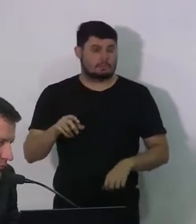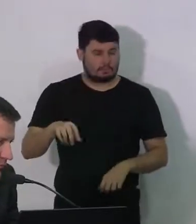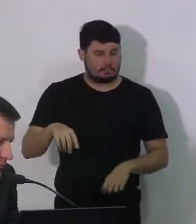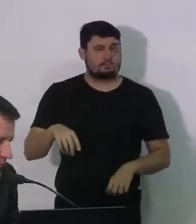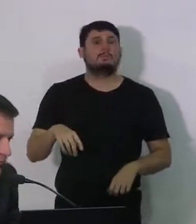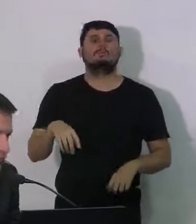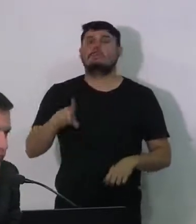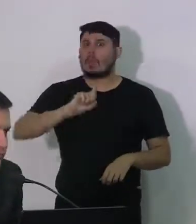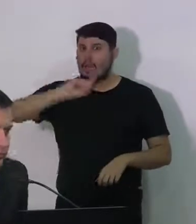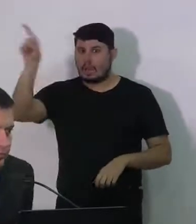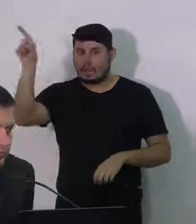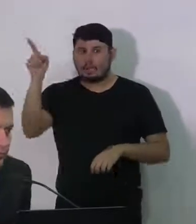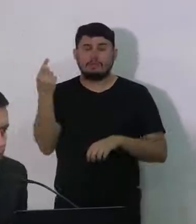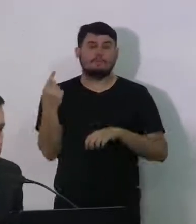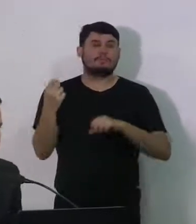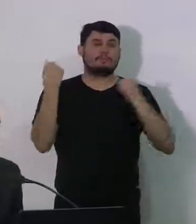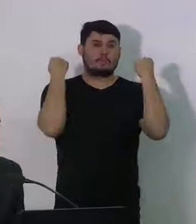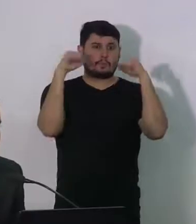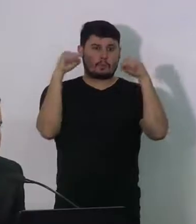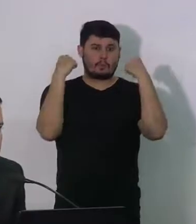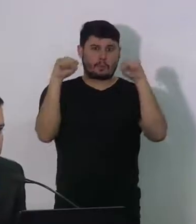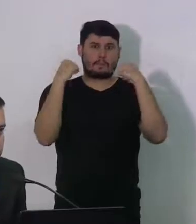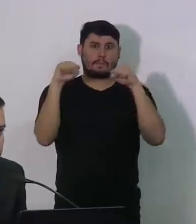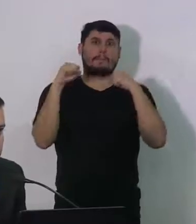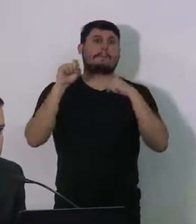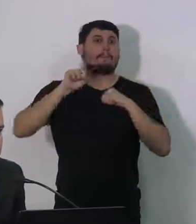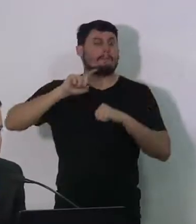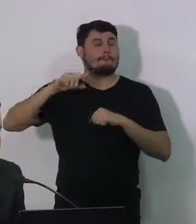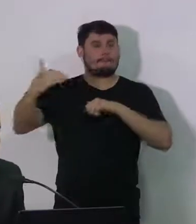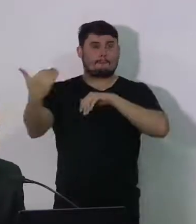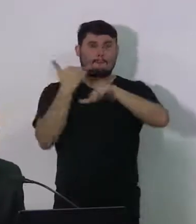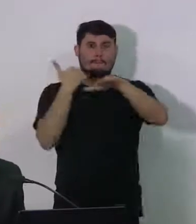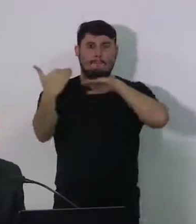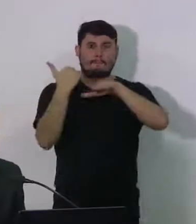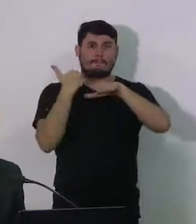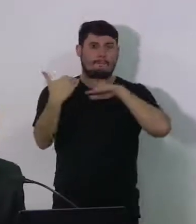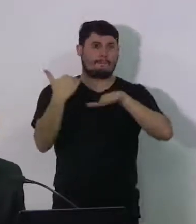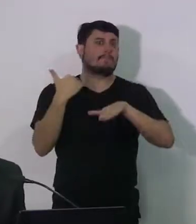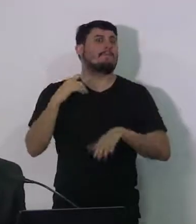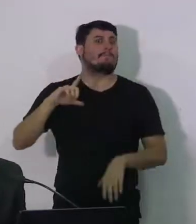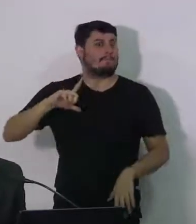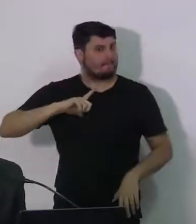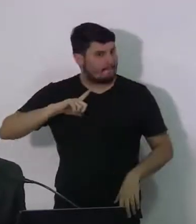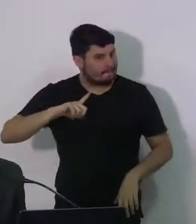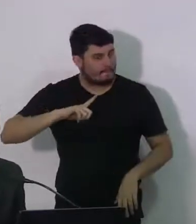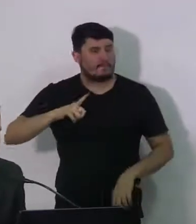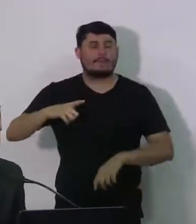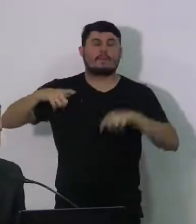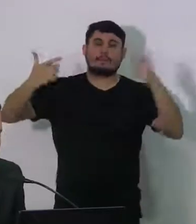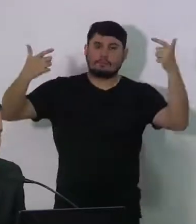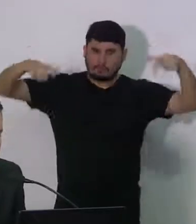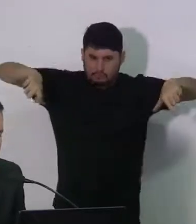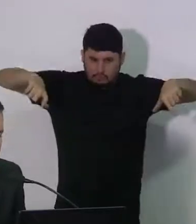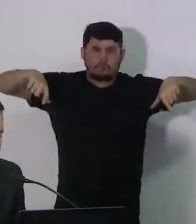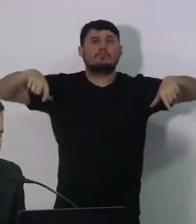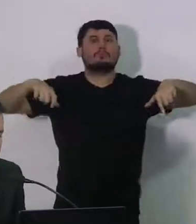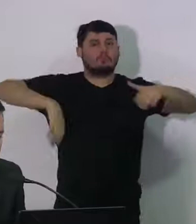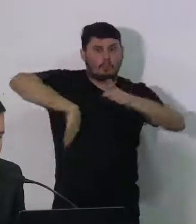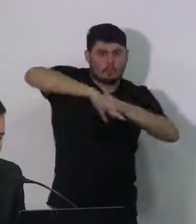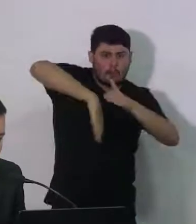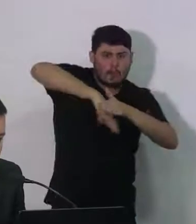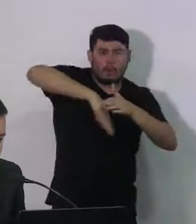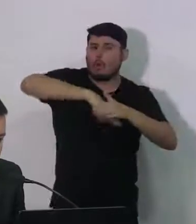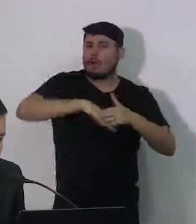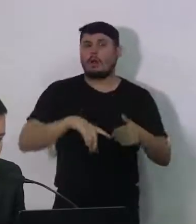tínhamos feito durante a semana. Ontem, fomos ali na Praça da Nova Caruaru, porque as pessoas estavam lá, utilizando para jogar bola, para ir para o parque, para brincar.